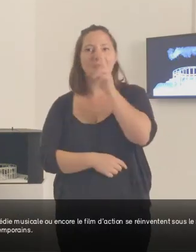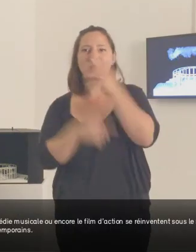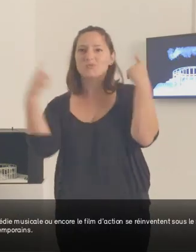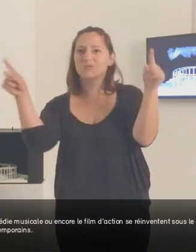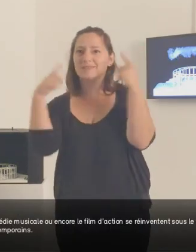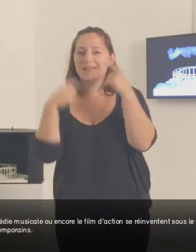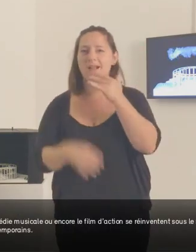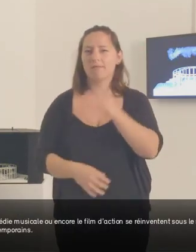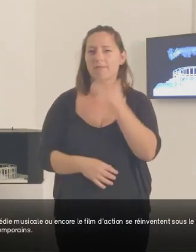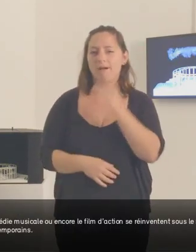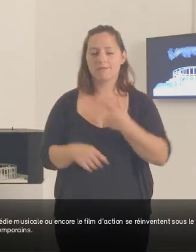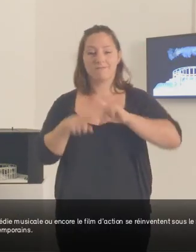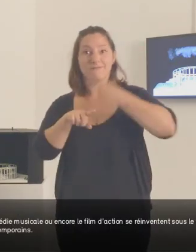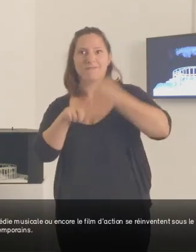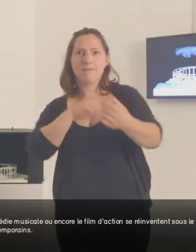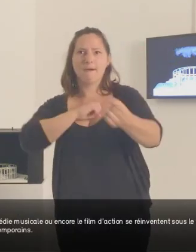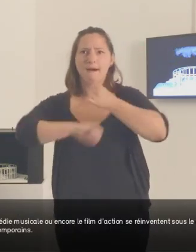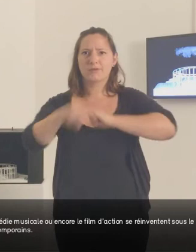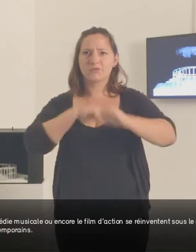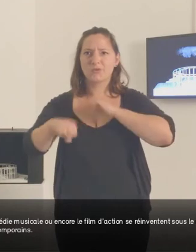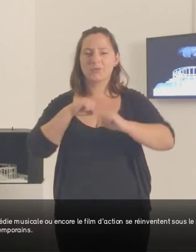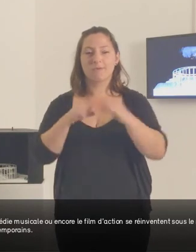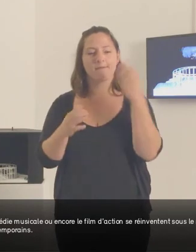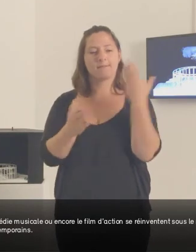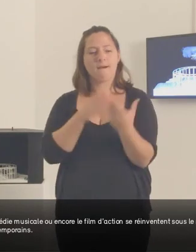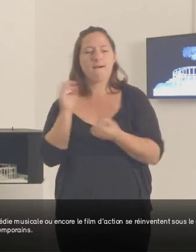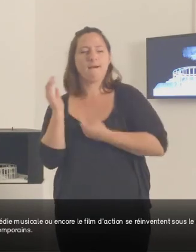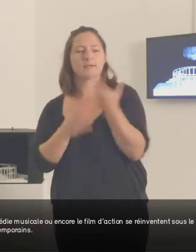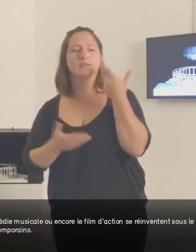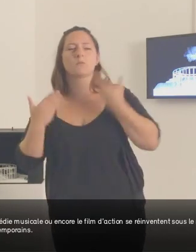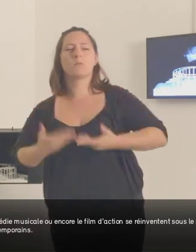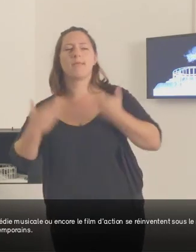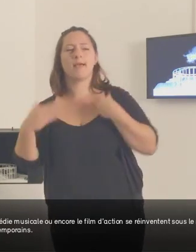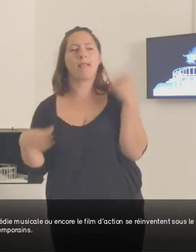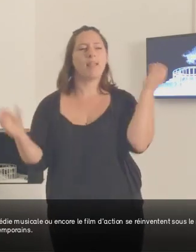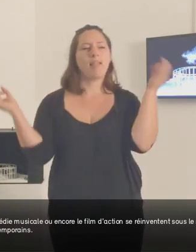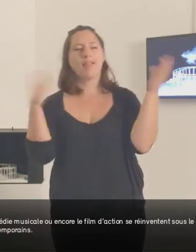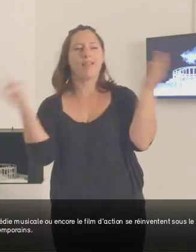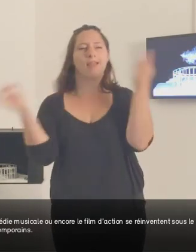la comédie musicale ou encore le film d'action se réinventent sous le regard des artistes contemporains.